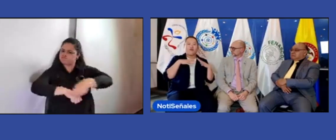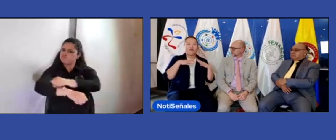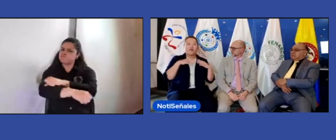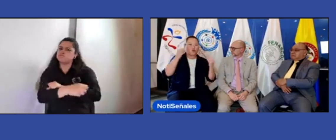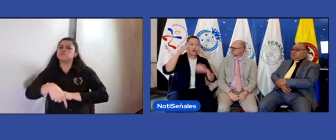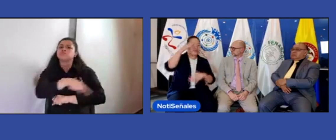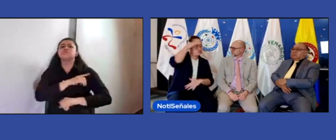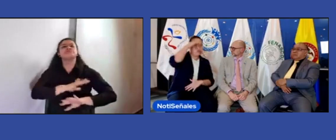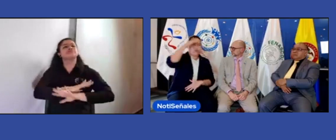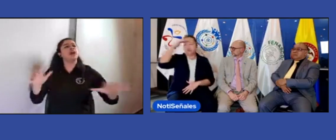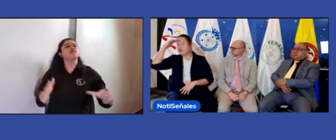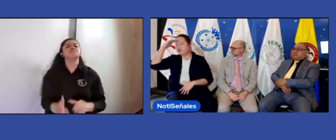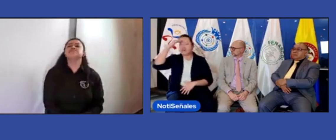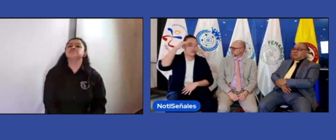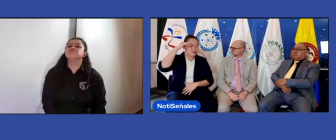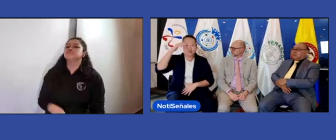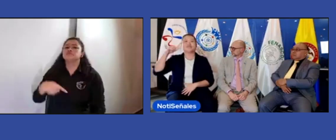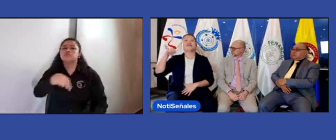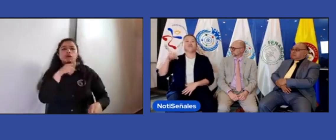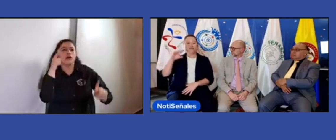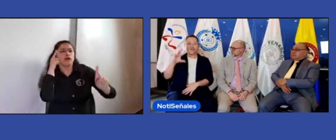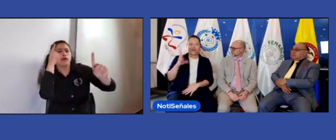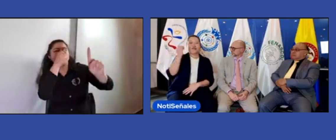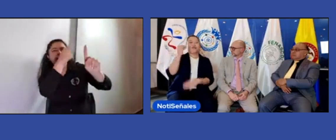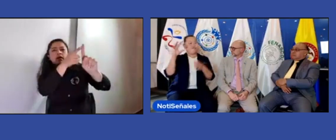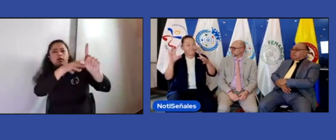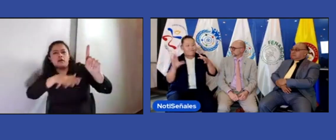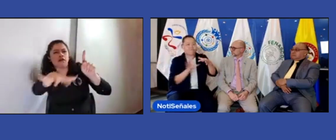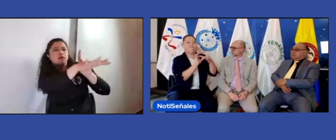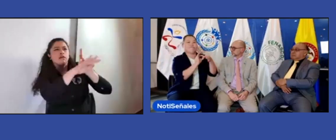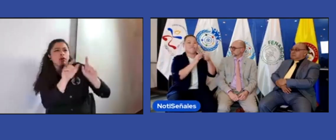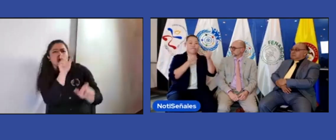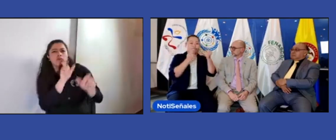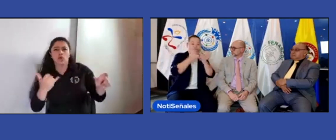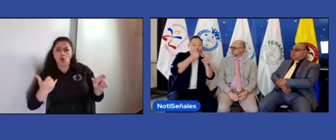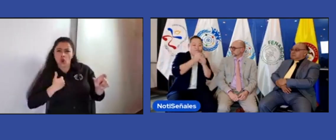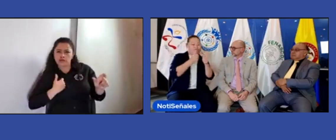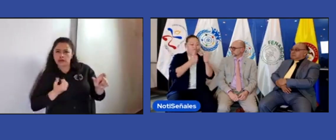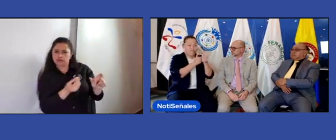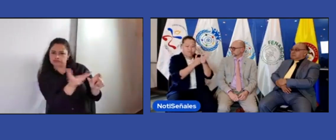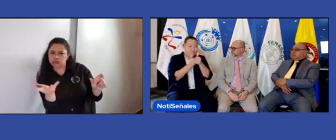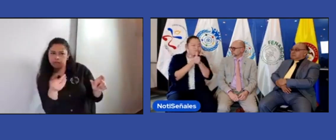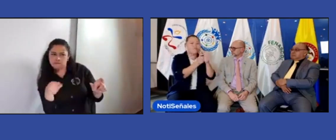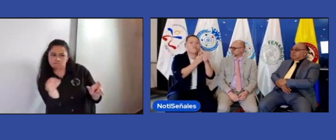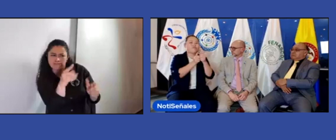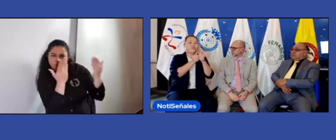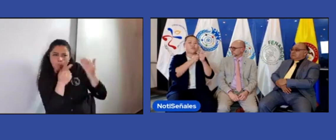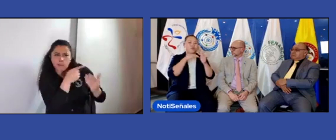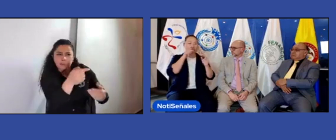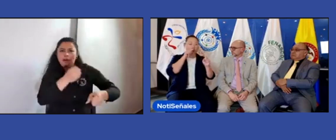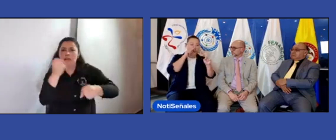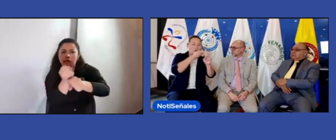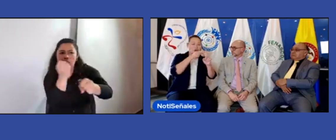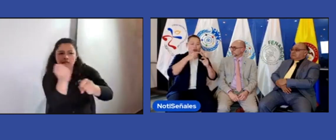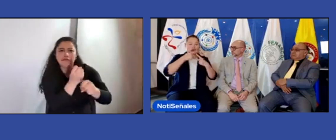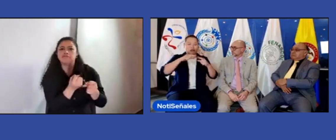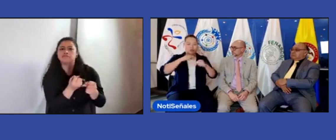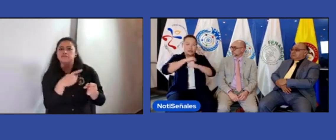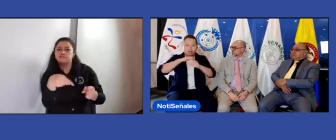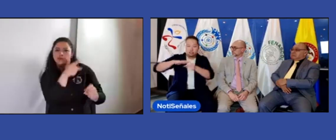Ese trabajo. Un trabajo que va desde la base. Nosotros, como jóvenes, también apoyamos a la Junta de